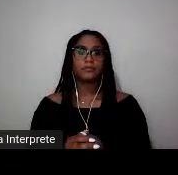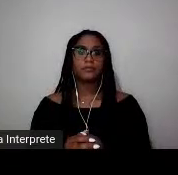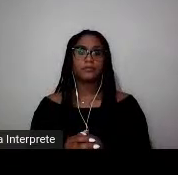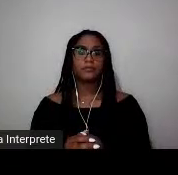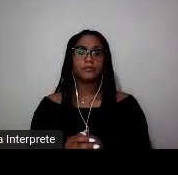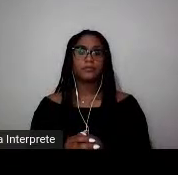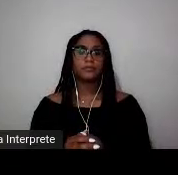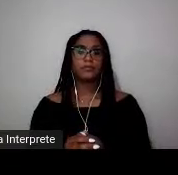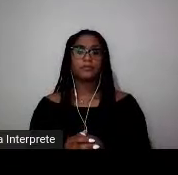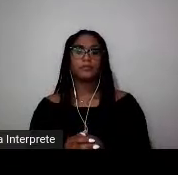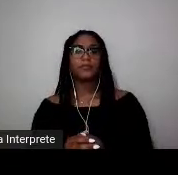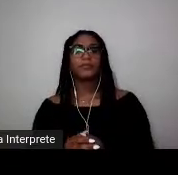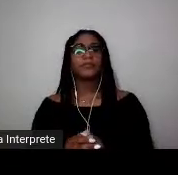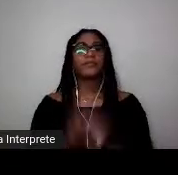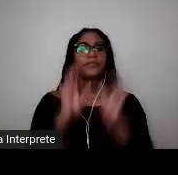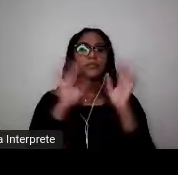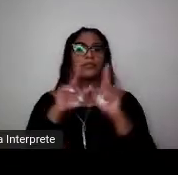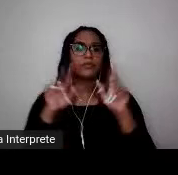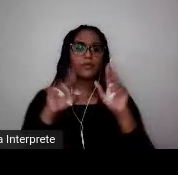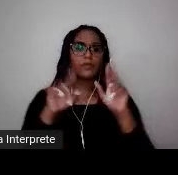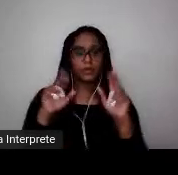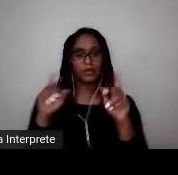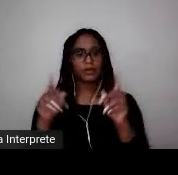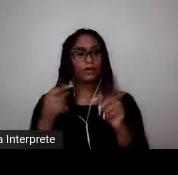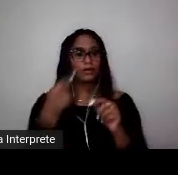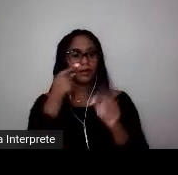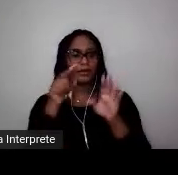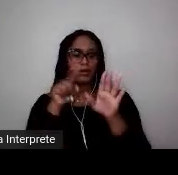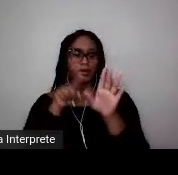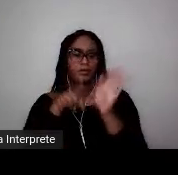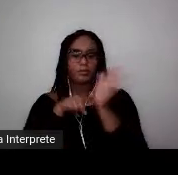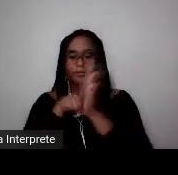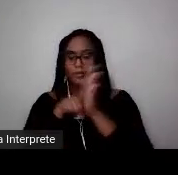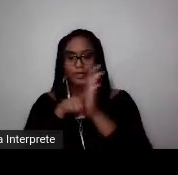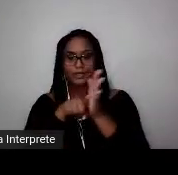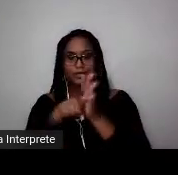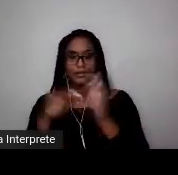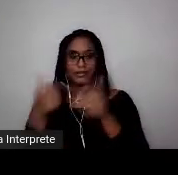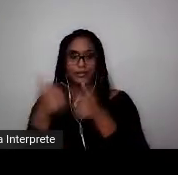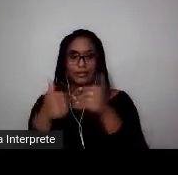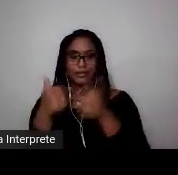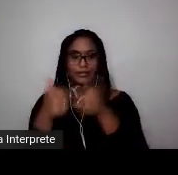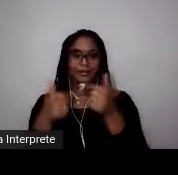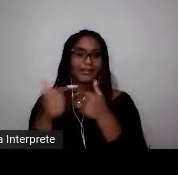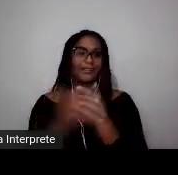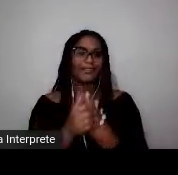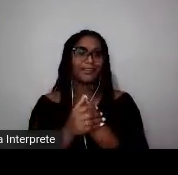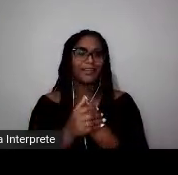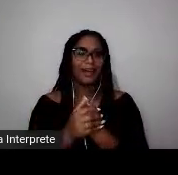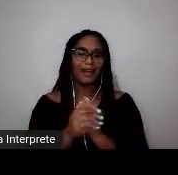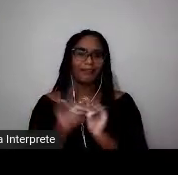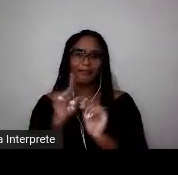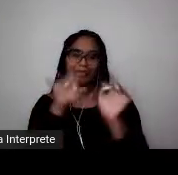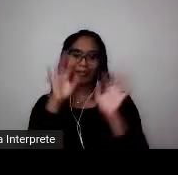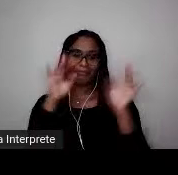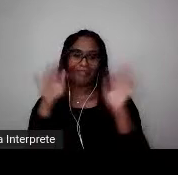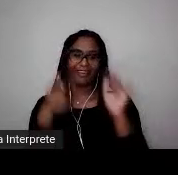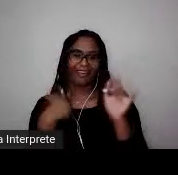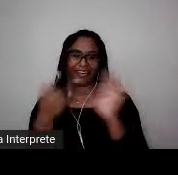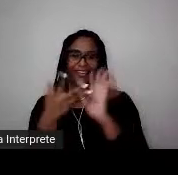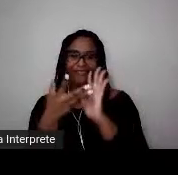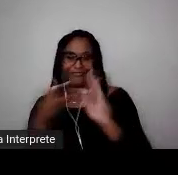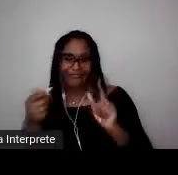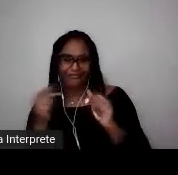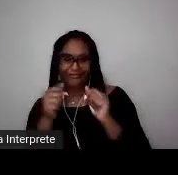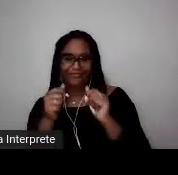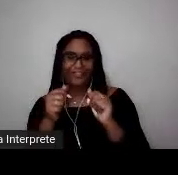em muitos dos trabalhos acadêmicos, e o meu incluso nessa crítica, não pensem que eu escape dessa cilada, e em tantas matérias